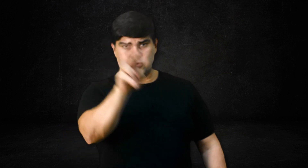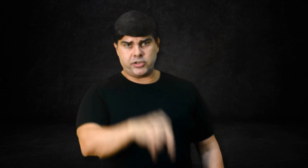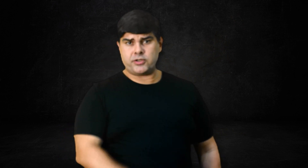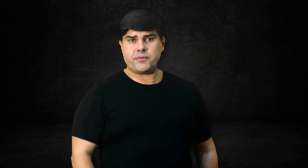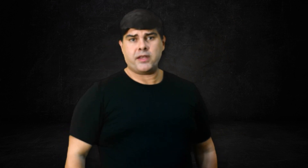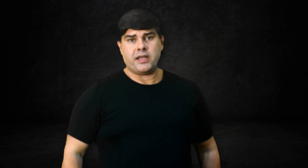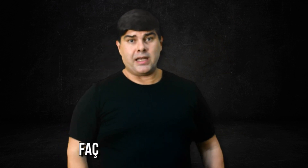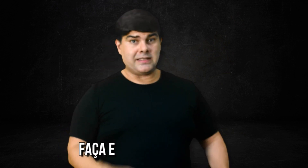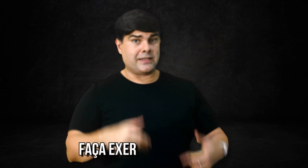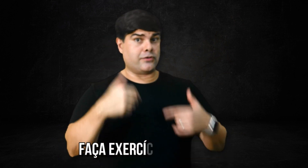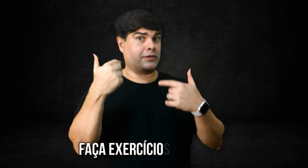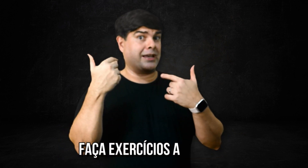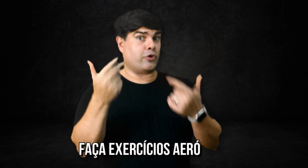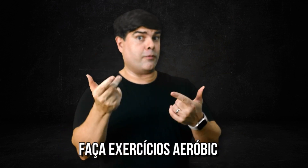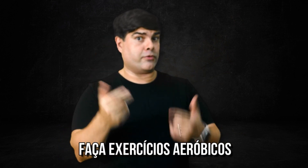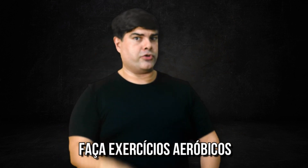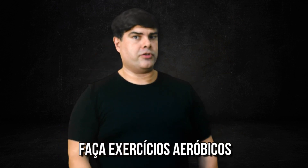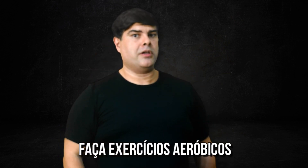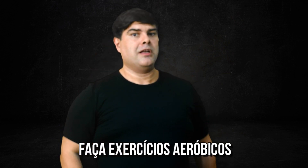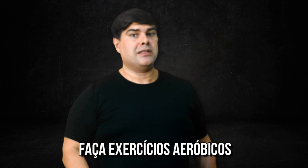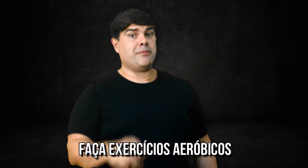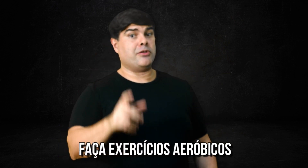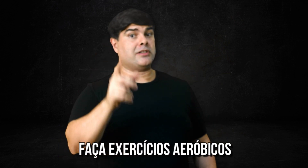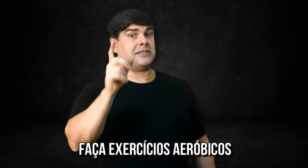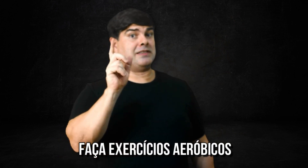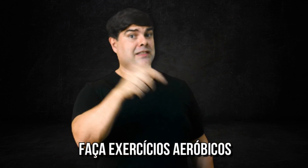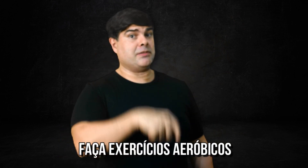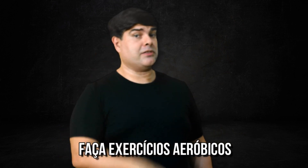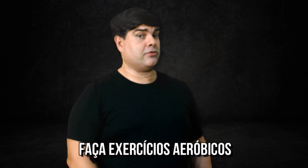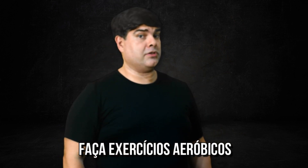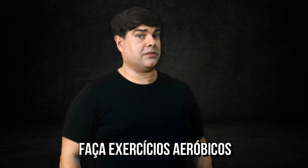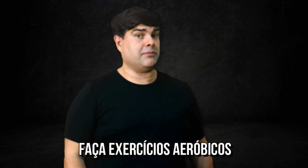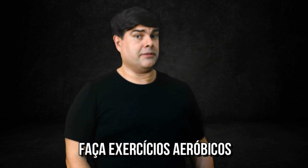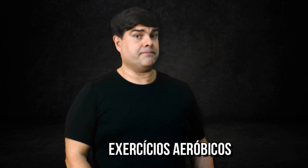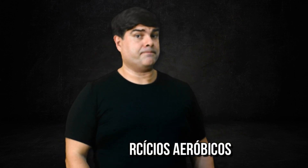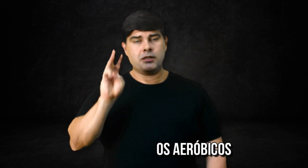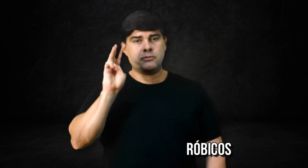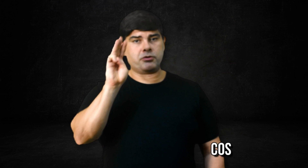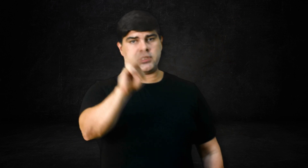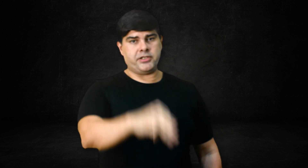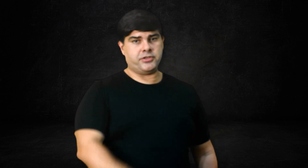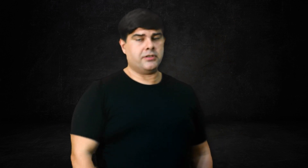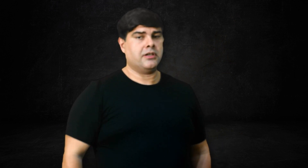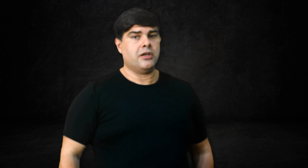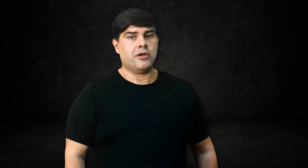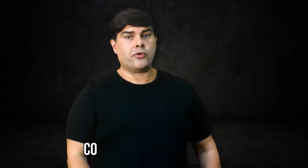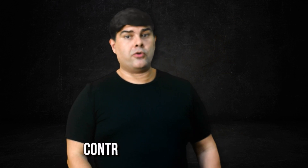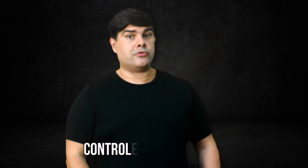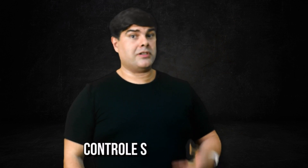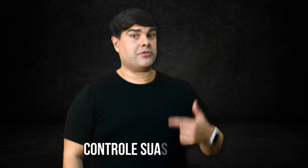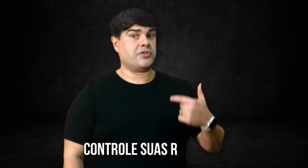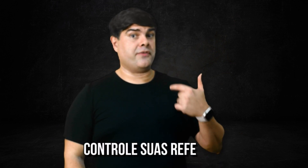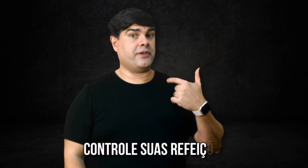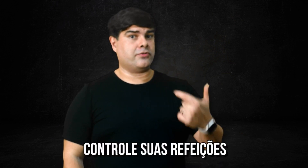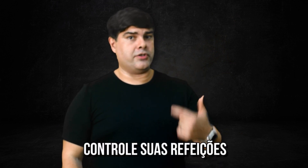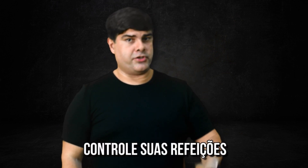2. Exercícios aeróbicos na melhora da sensibilidade de insulina também. Número 3. Controle as suas refeições